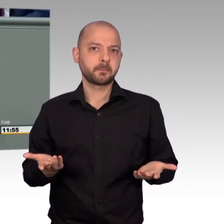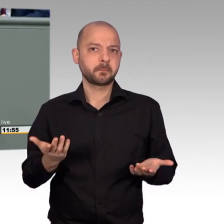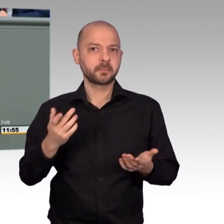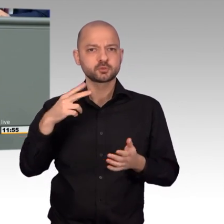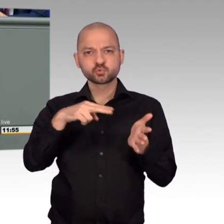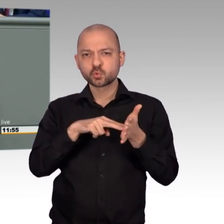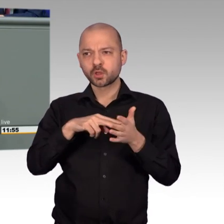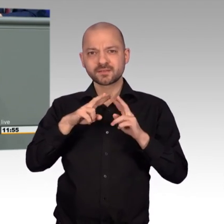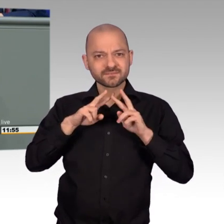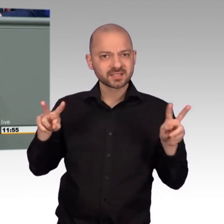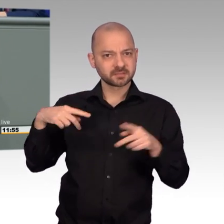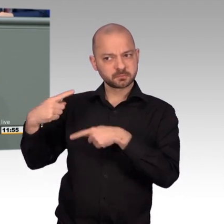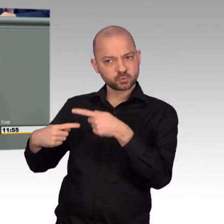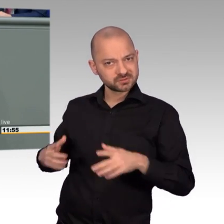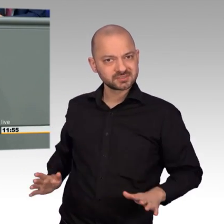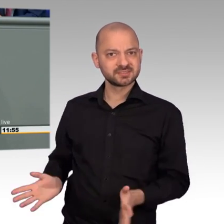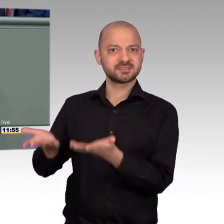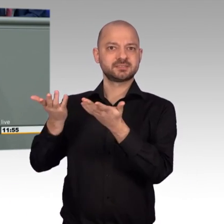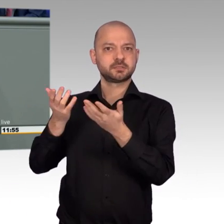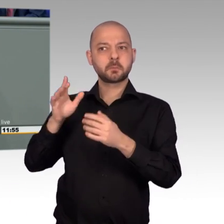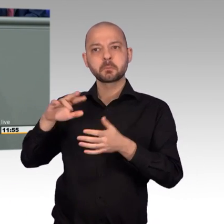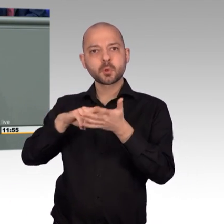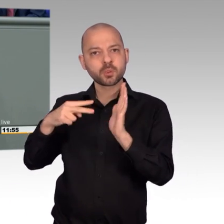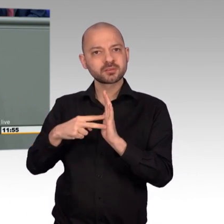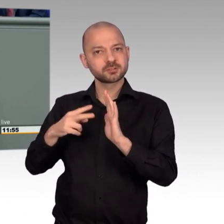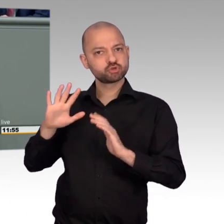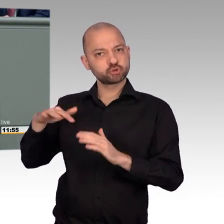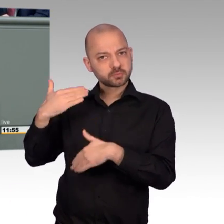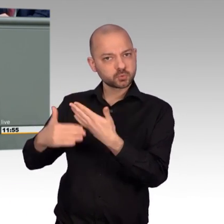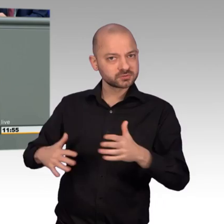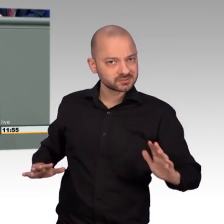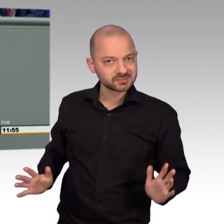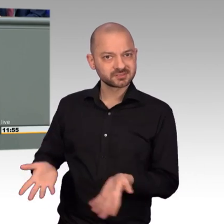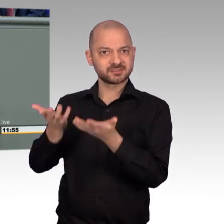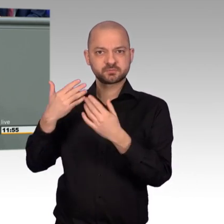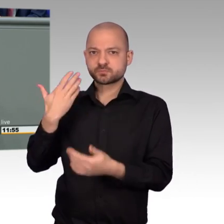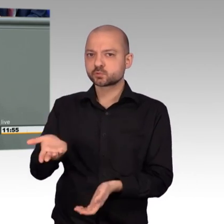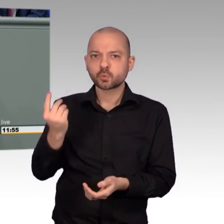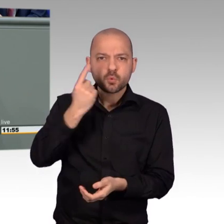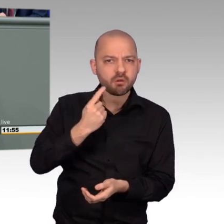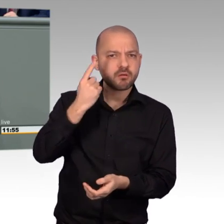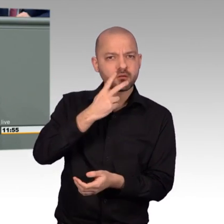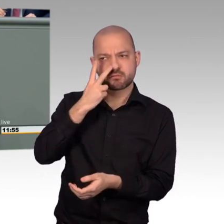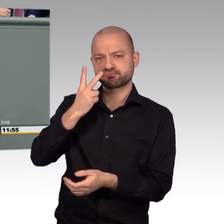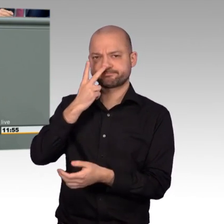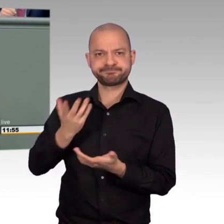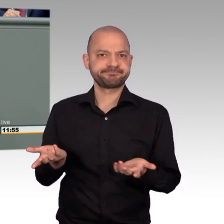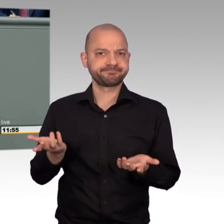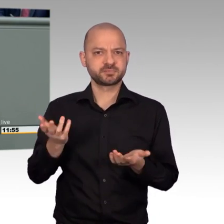der Vereinten Nationen einzusetzen, hat man sich bereitwillig an der Koalition der Willigen beteiligt. Und Herr Gabriel, ja, und auch Frau von der Leyen, es